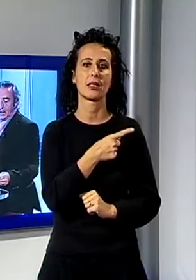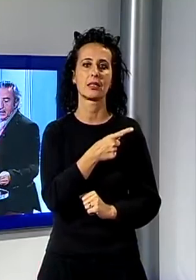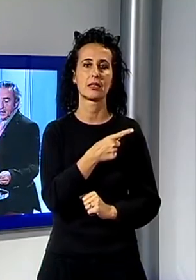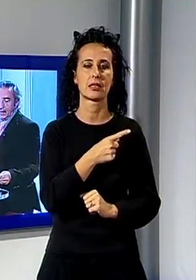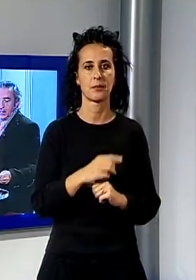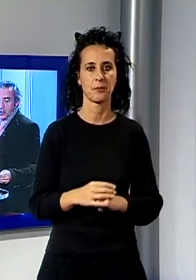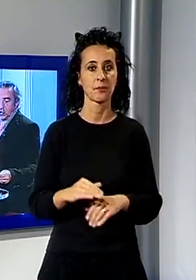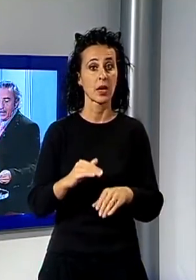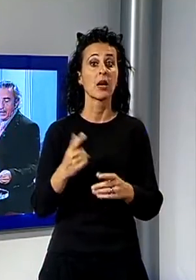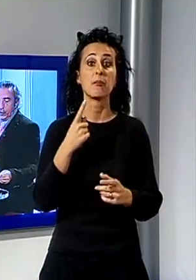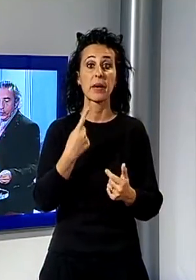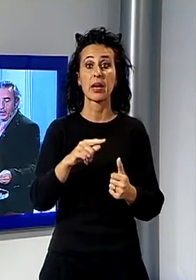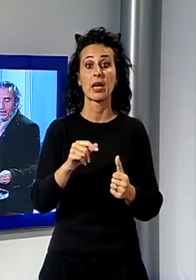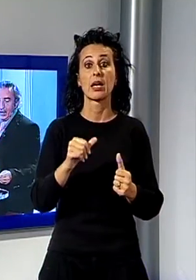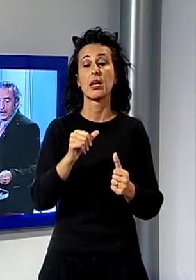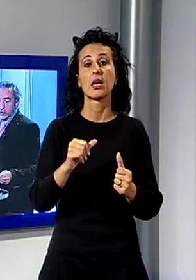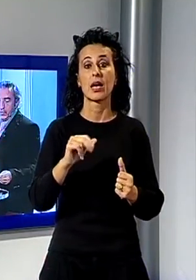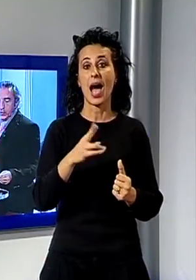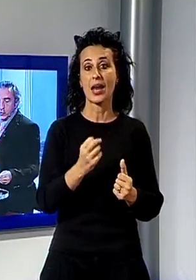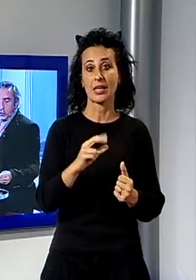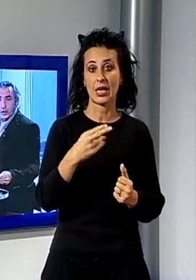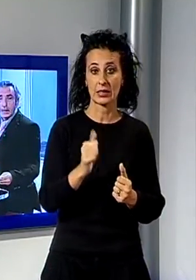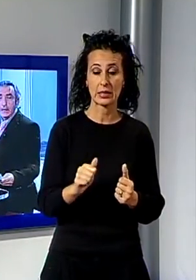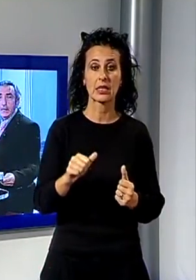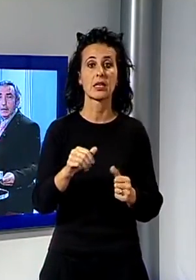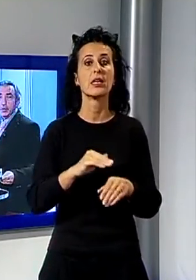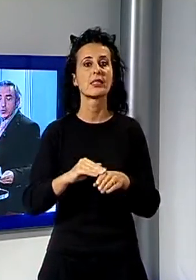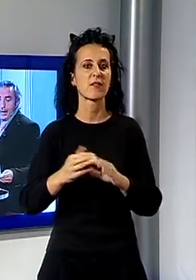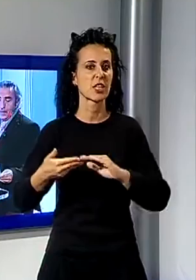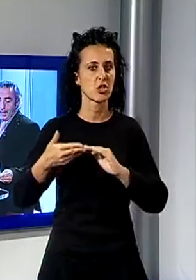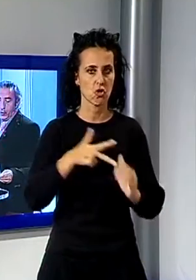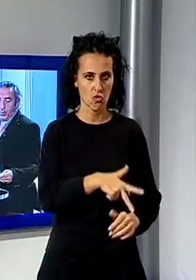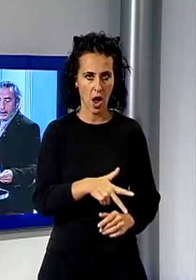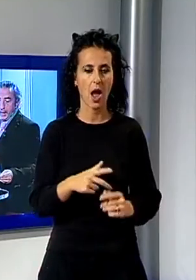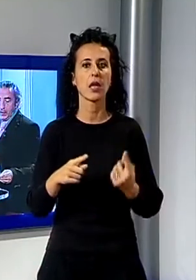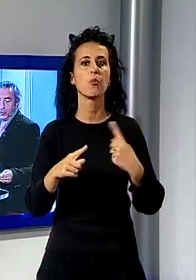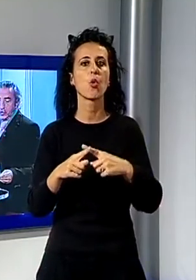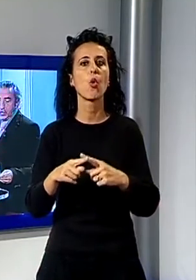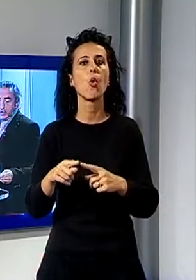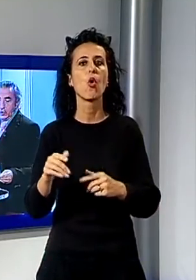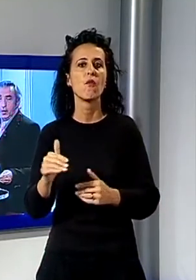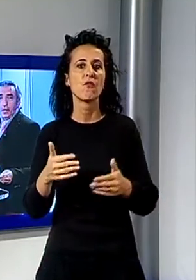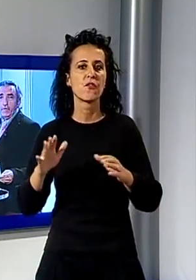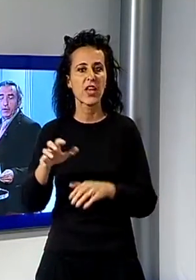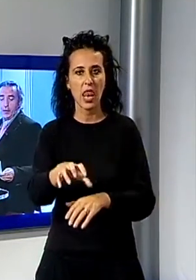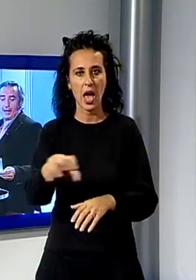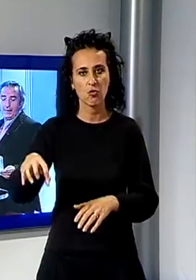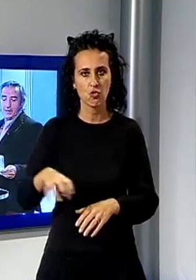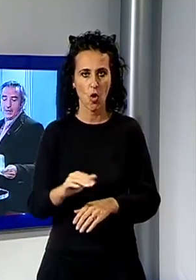dei servizi sociali del Comune e del Villaggio del Fanciullo. Il personale medico e paramedico del Centro effettuerà le visite